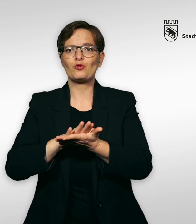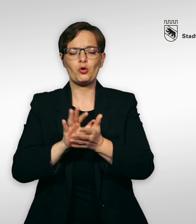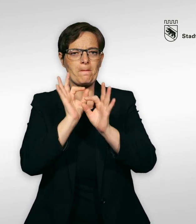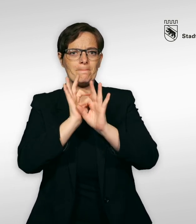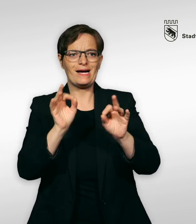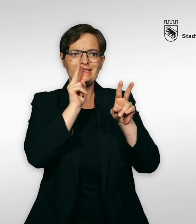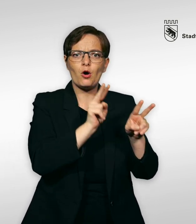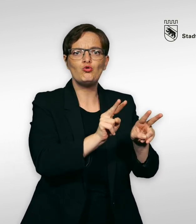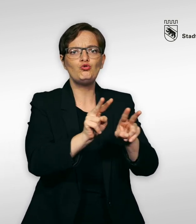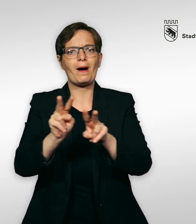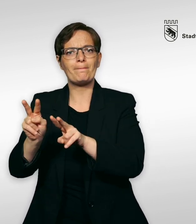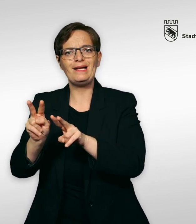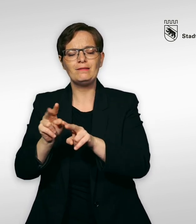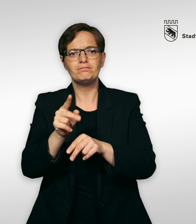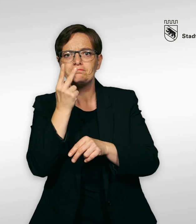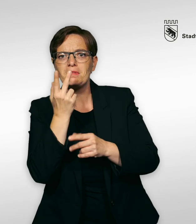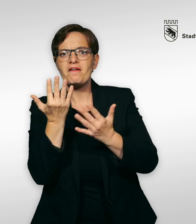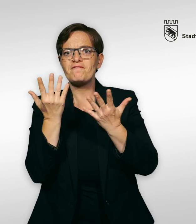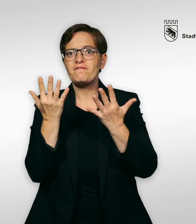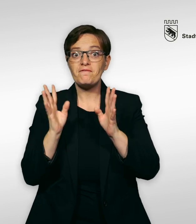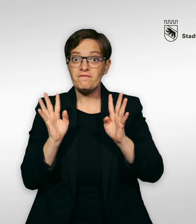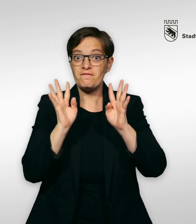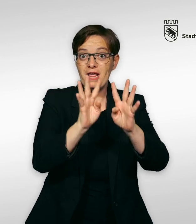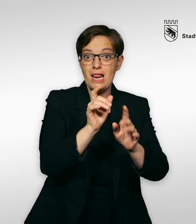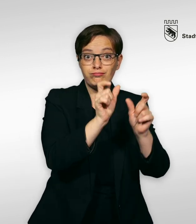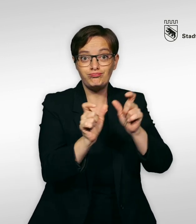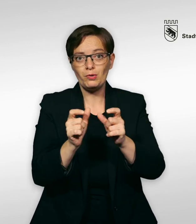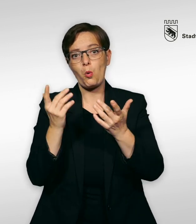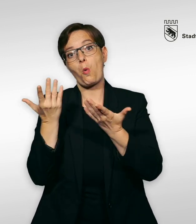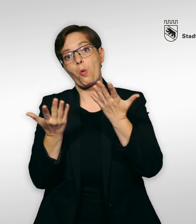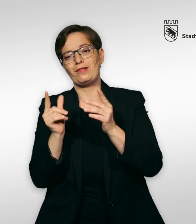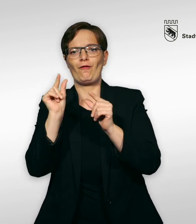Dies kann dir helfen, die Situation, beispielsweise den Lärmpegel, besser einzuschätzen.